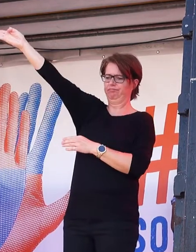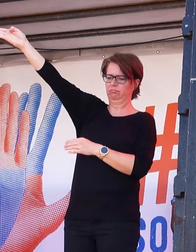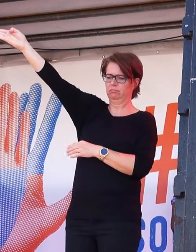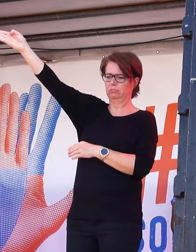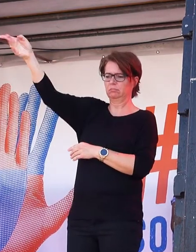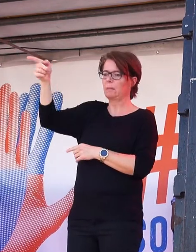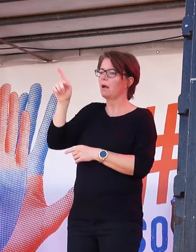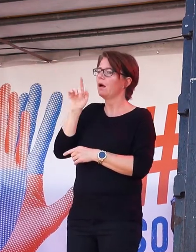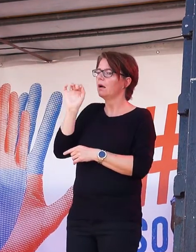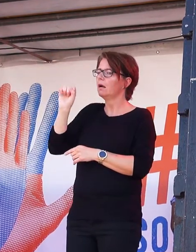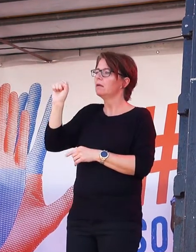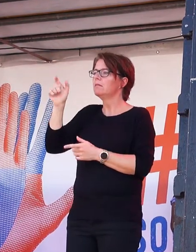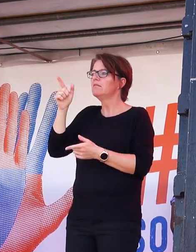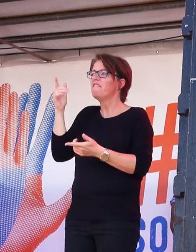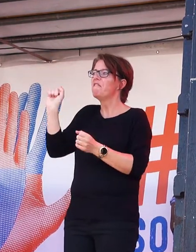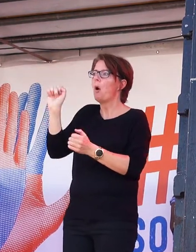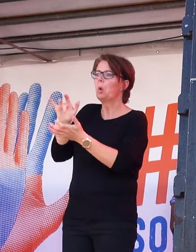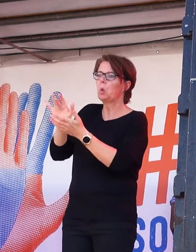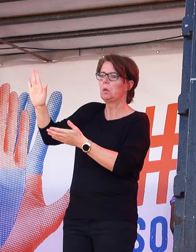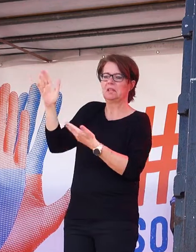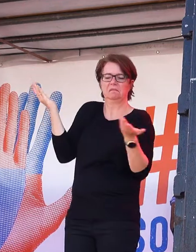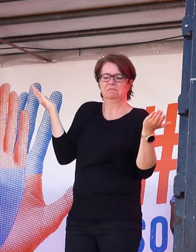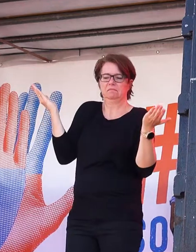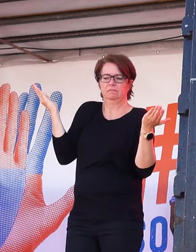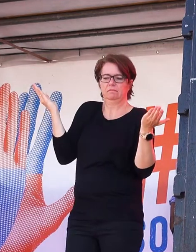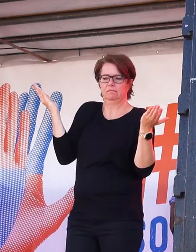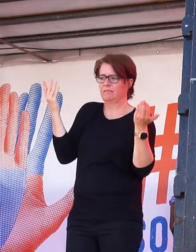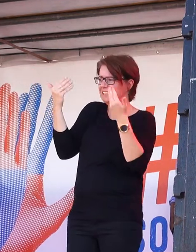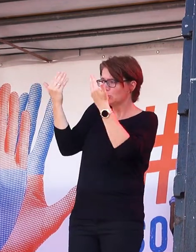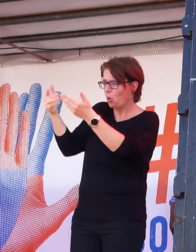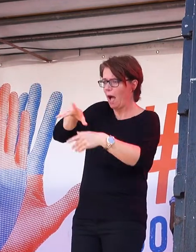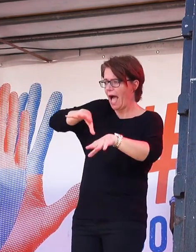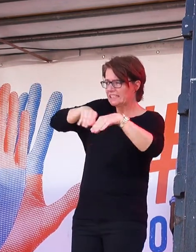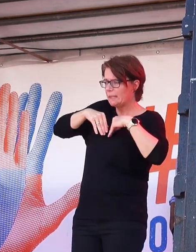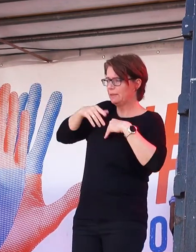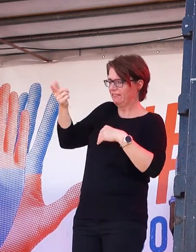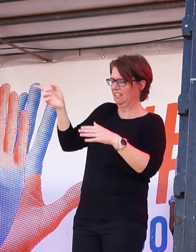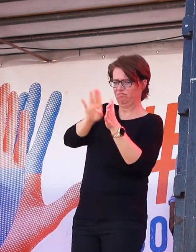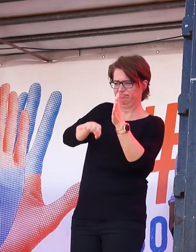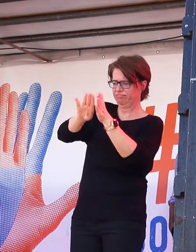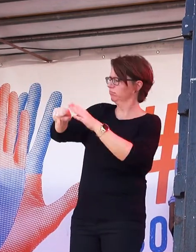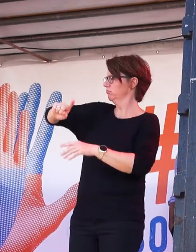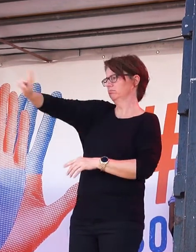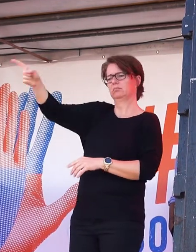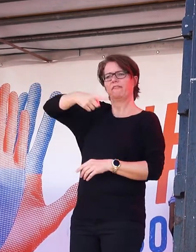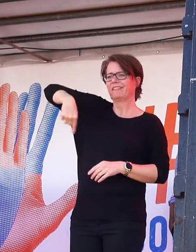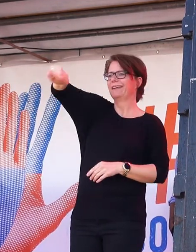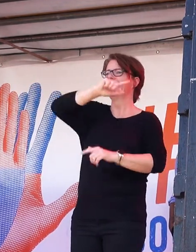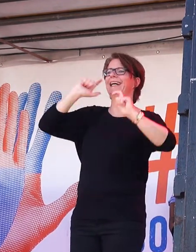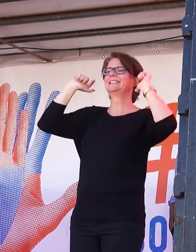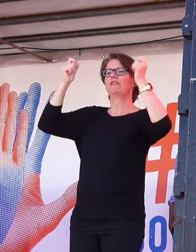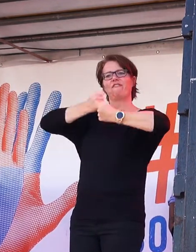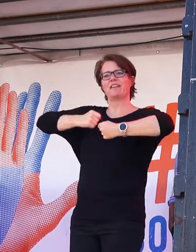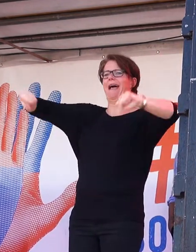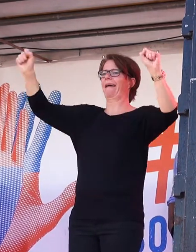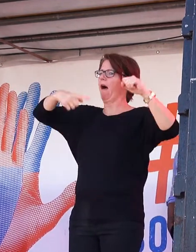nicht mehr aufatmen kann. Wir wollen Offenheit. Wir wollen eine offene, vielfältige Gesellschaft. Denn nur dann fühlen wir uns